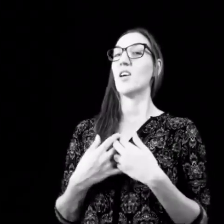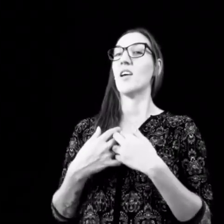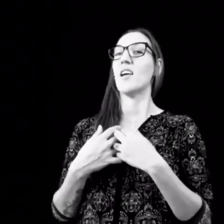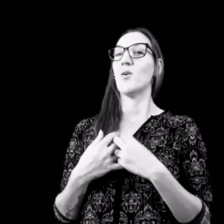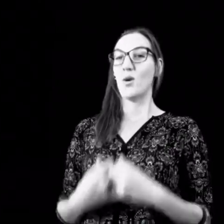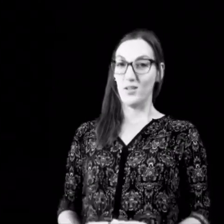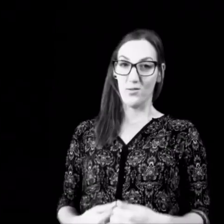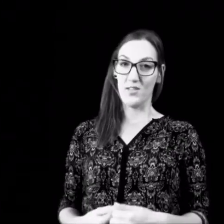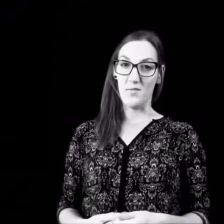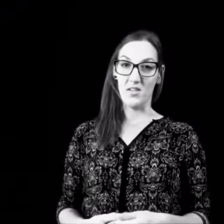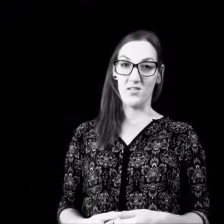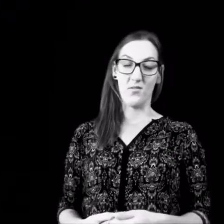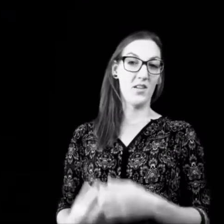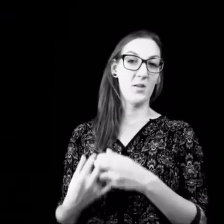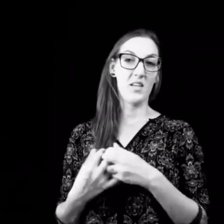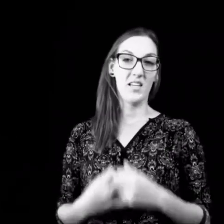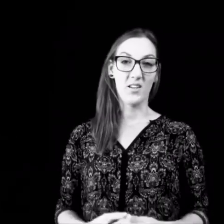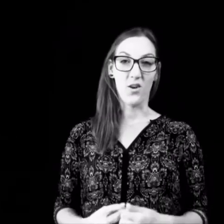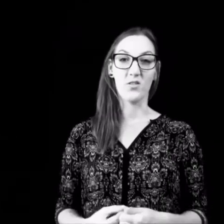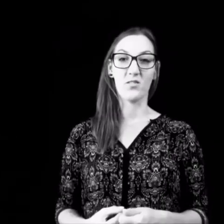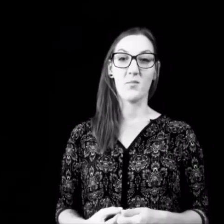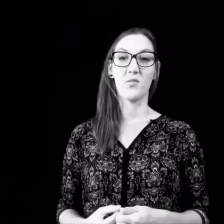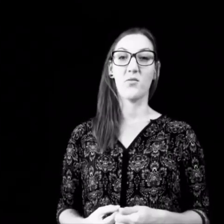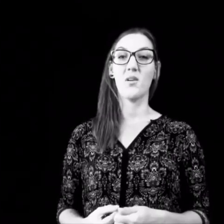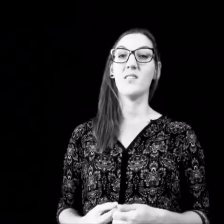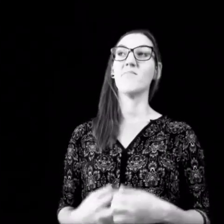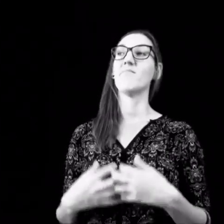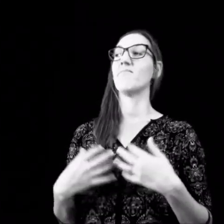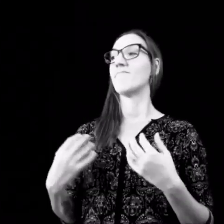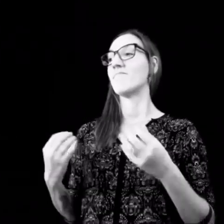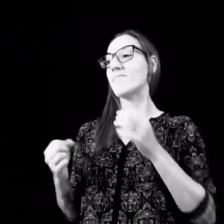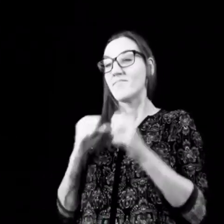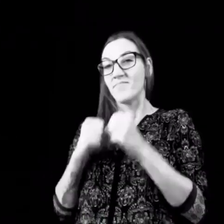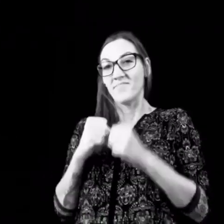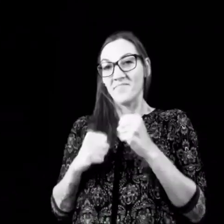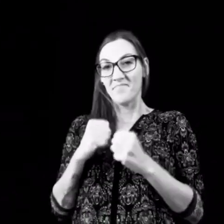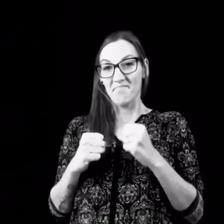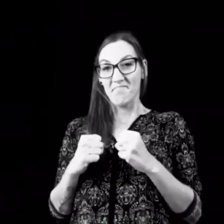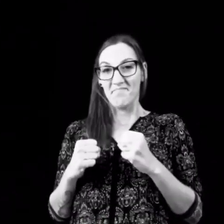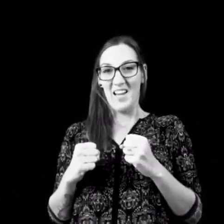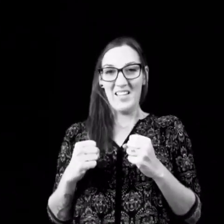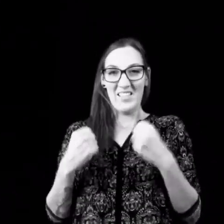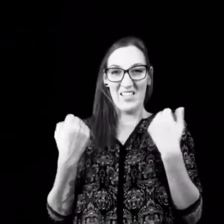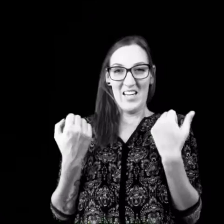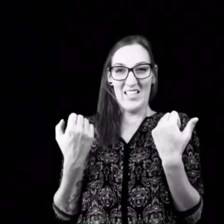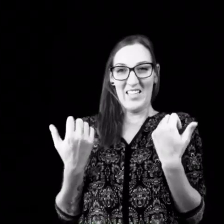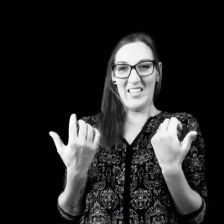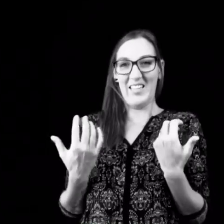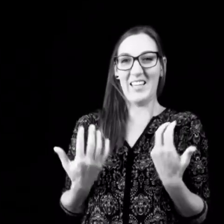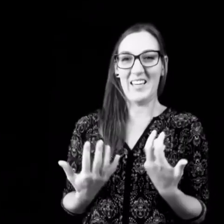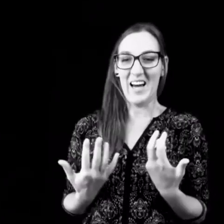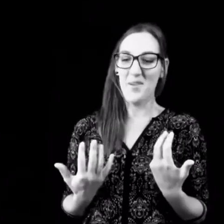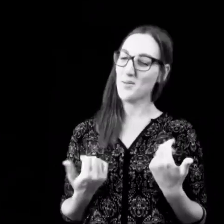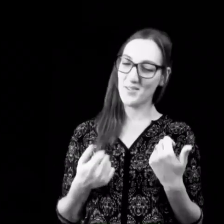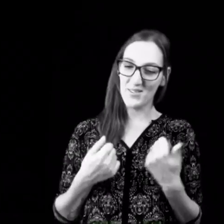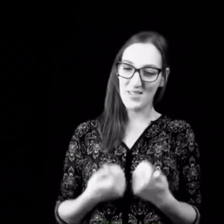in Ordnung damit? Und wenn ich mich nicht in Ordnung damit fühle, dann entsteht eine innere Reibung. Das wird